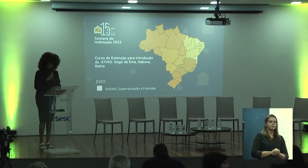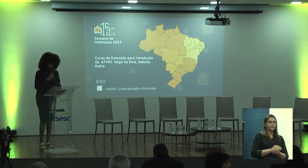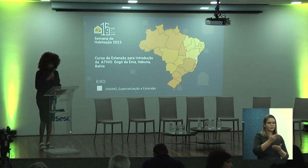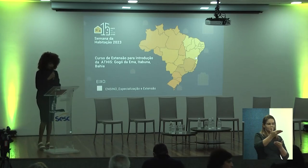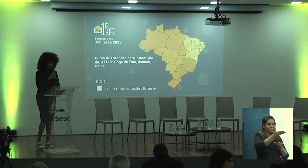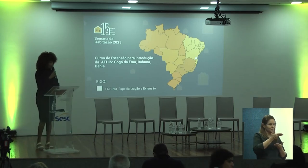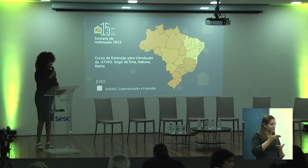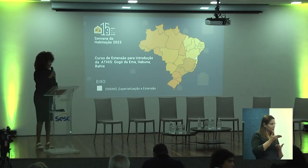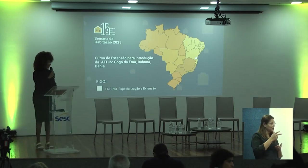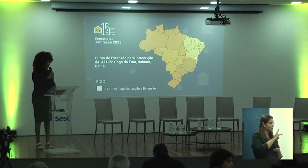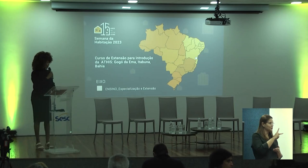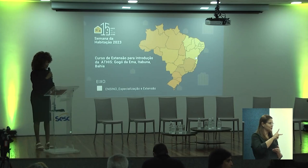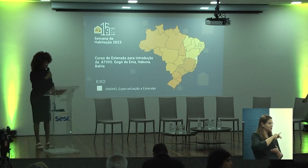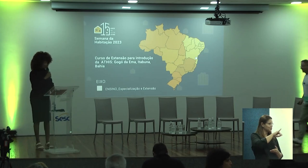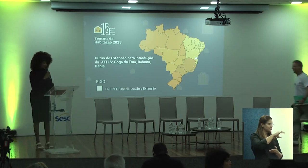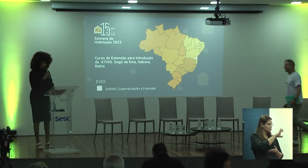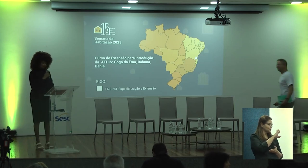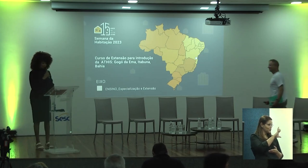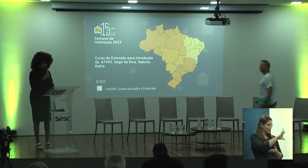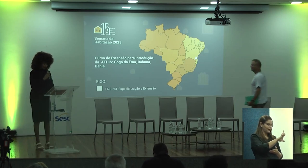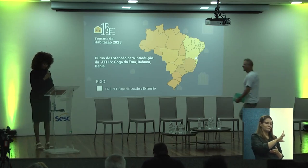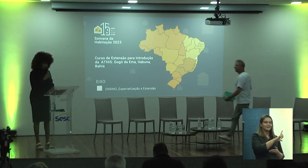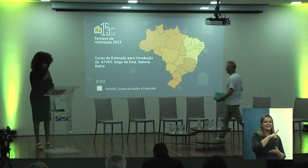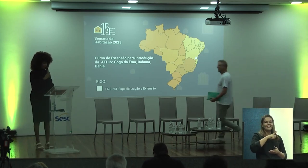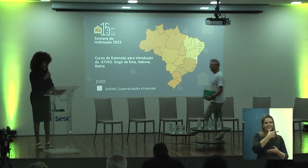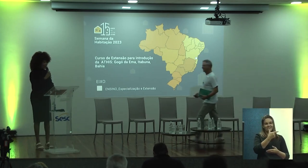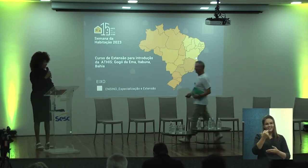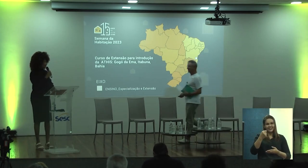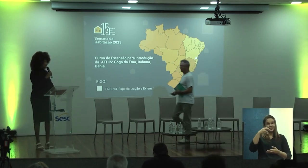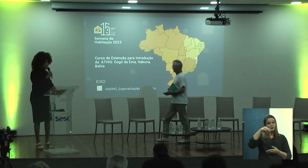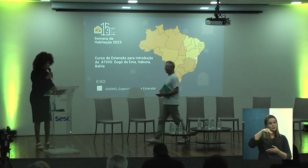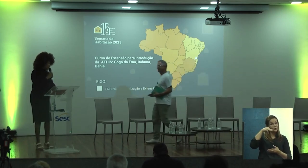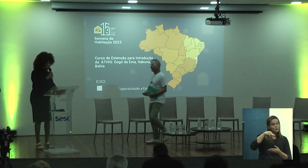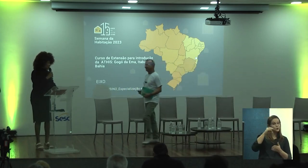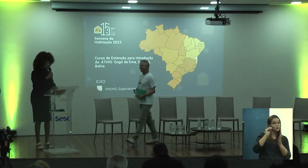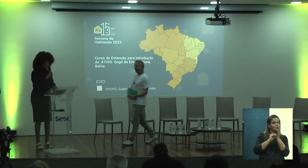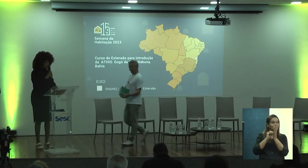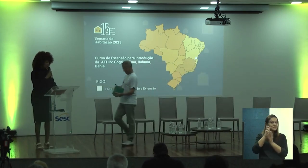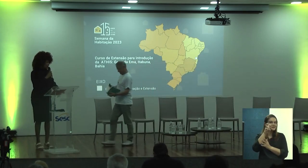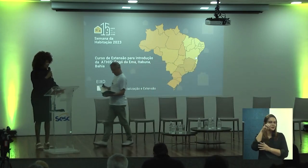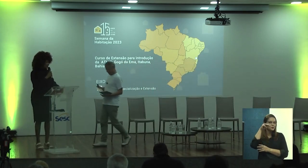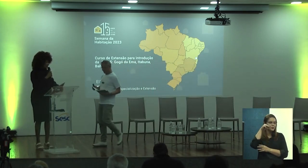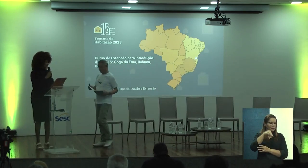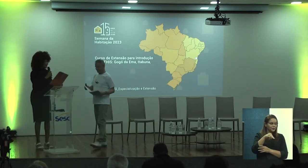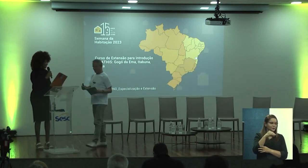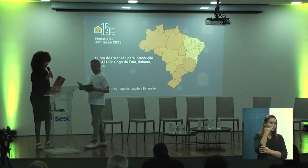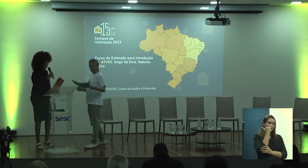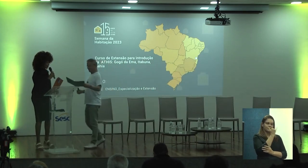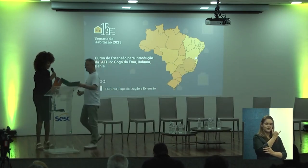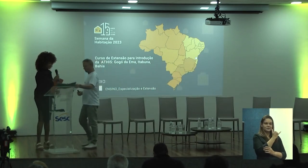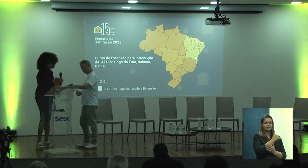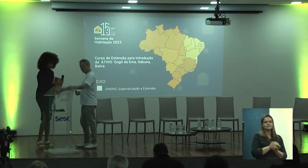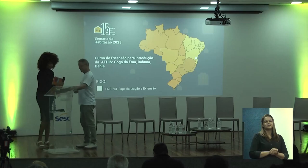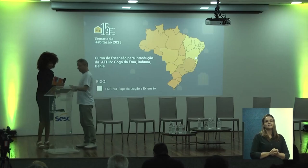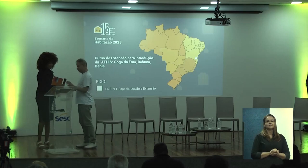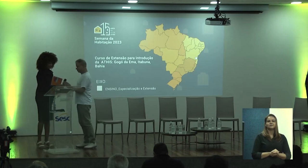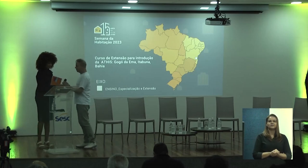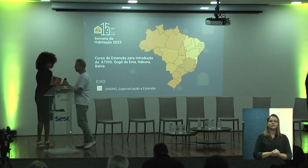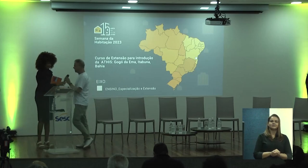Bem-vindo, professor Joel. O senhor terá 20 minutos para a fala, faltando 5 minutos, a gente fará o sinal.